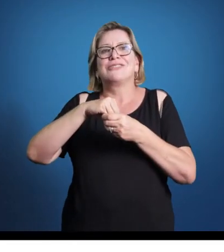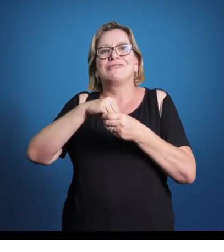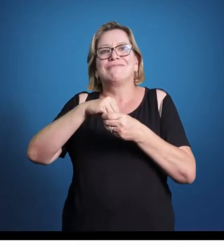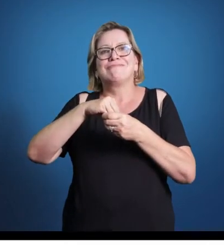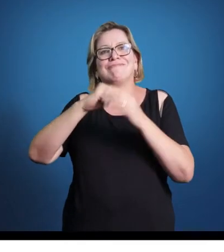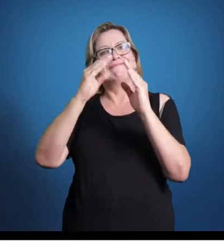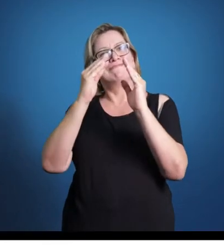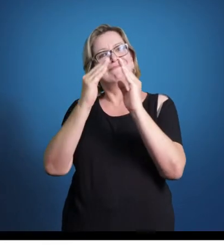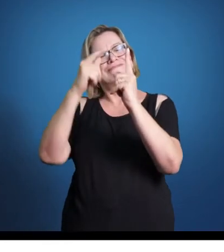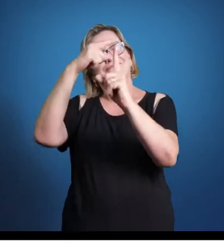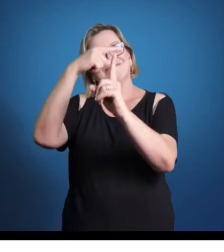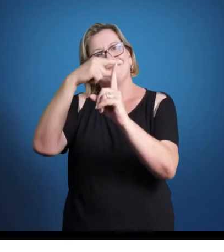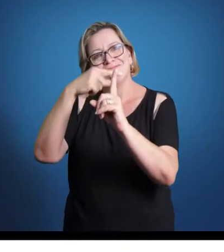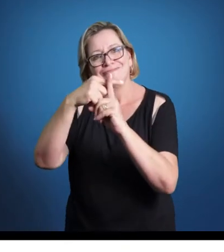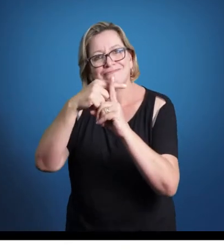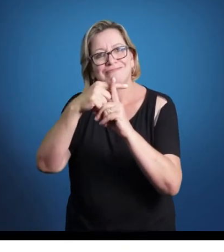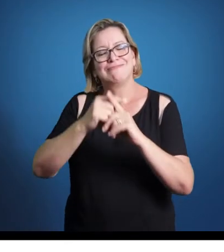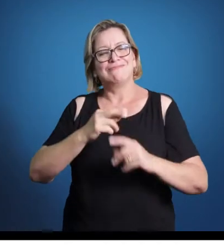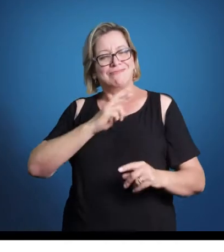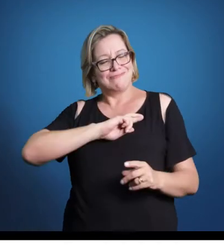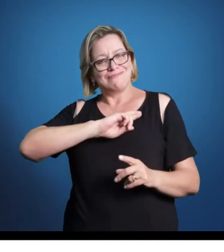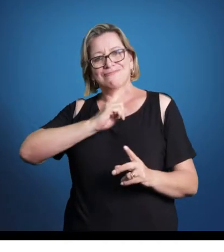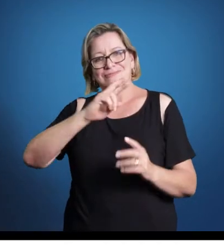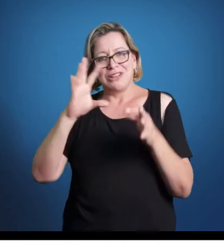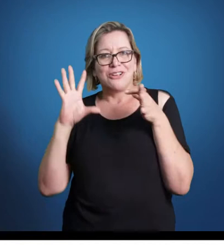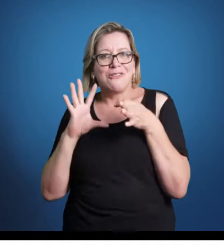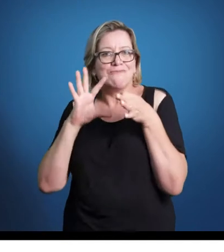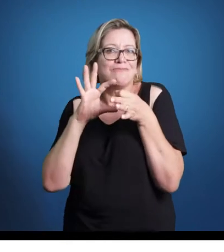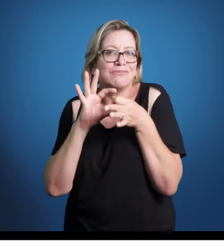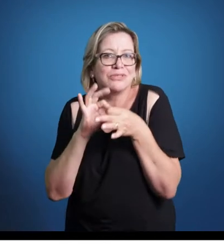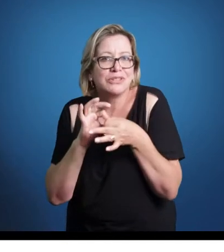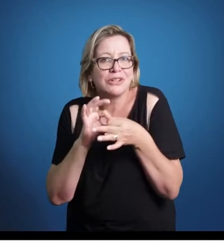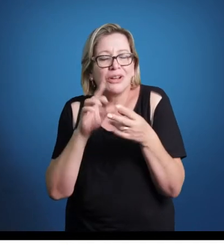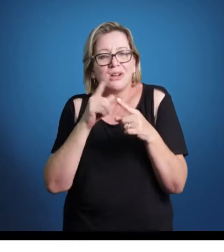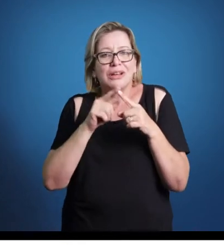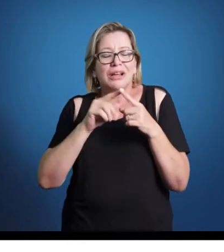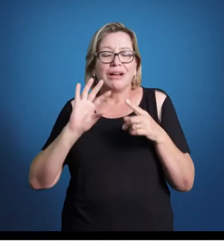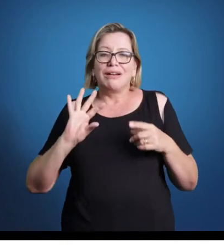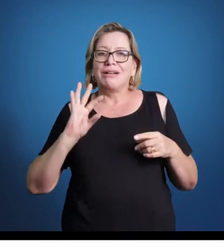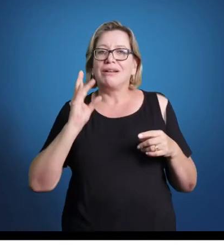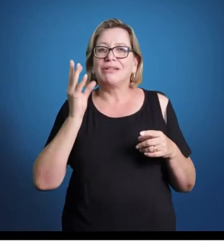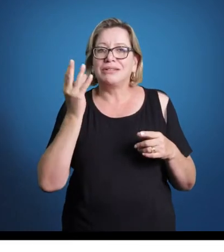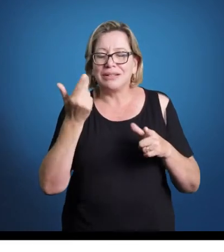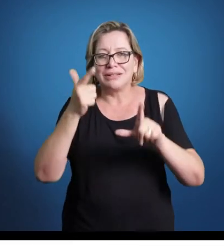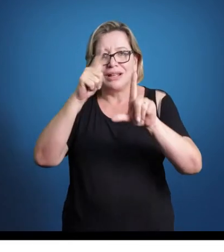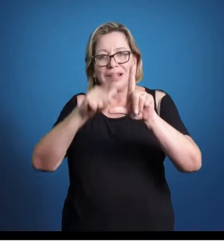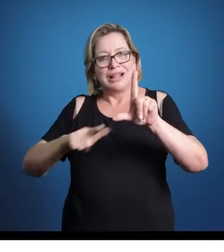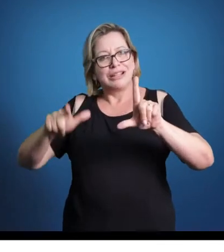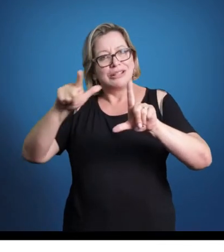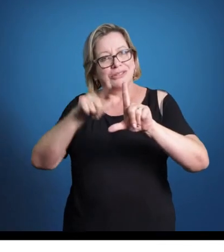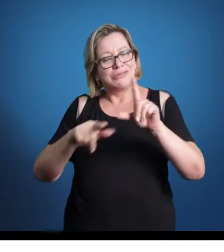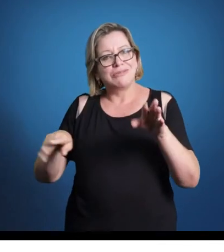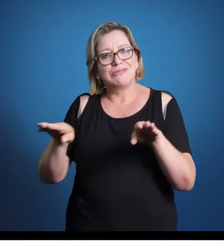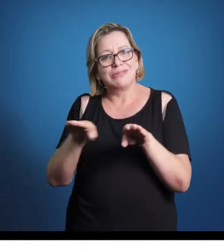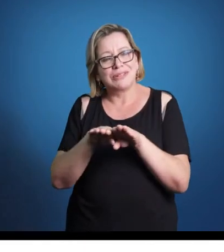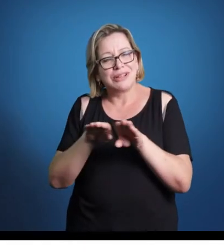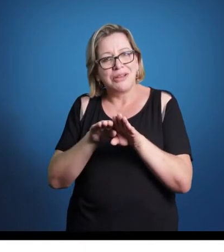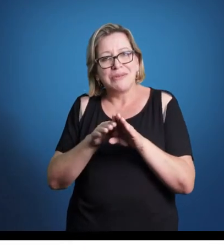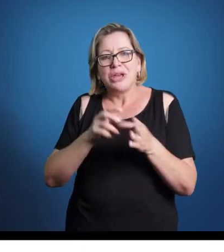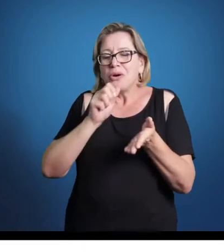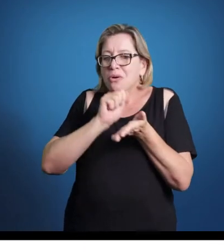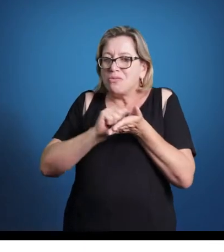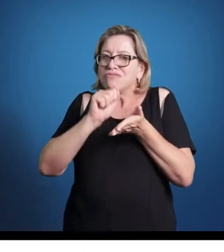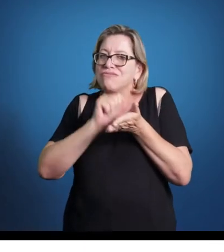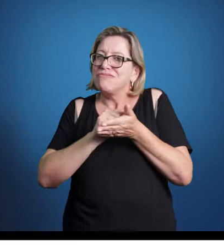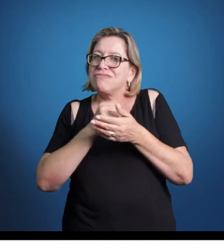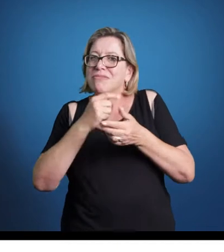clero religioso. Talvez isso aconteça pelo fato de que a literatura, a escritura musical tenha surgido dentro